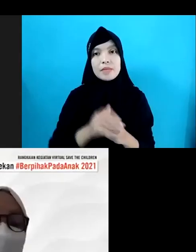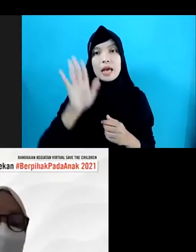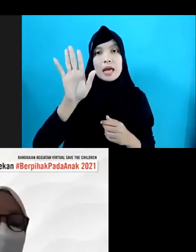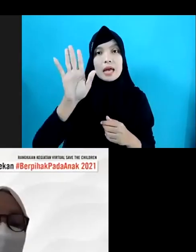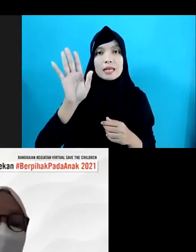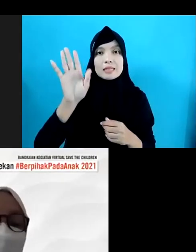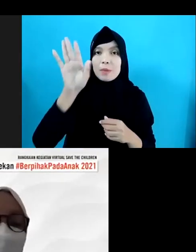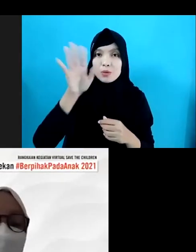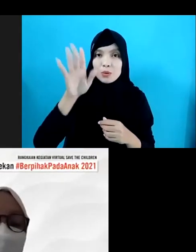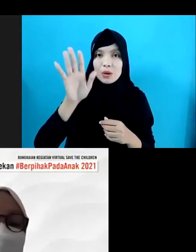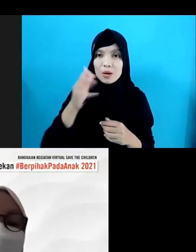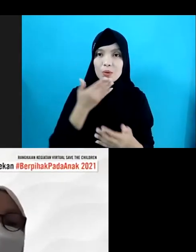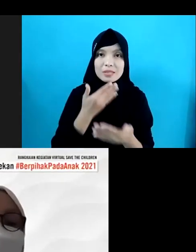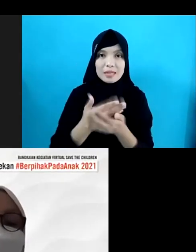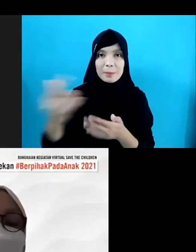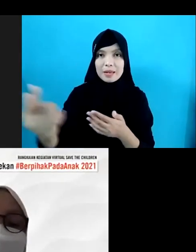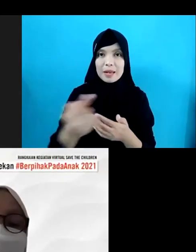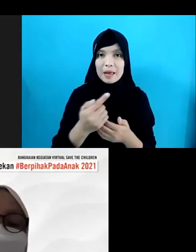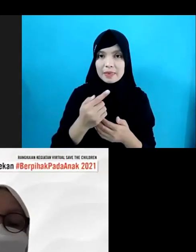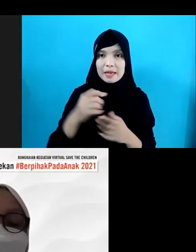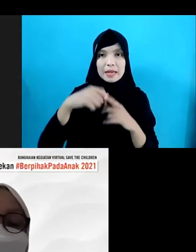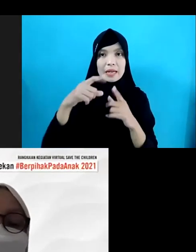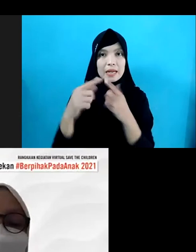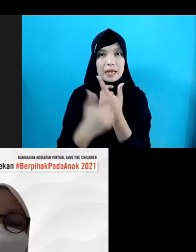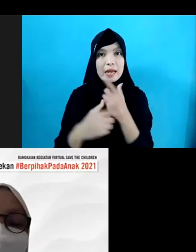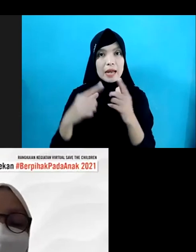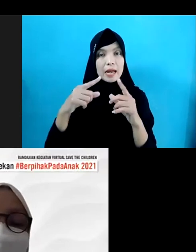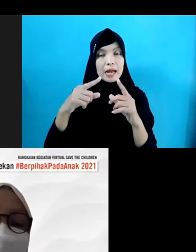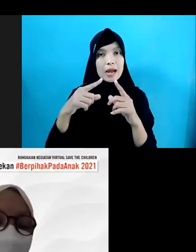Ibu Kanya Apa Kabar Sehat Ibu